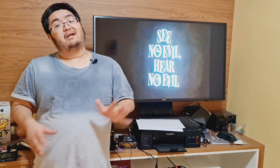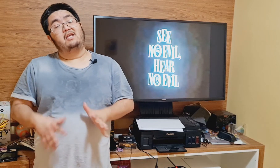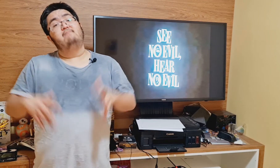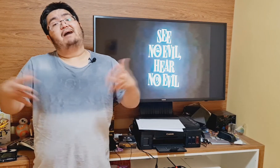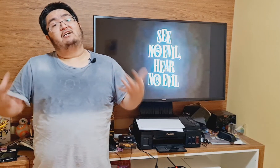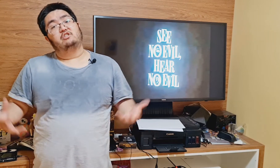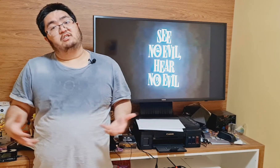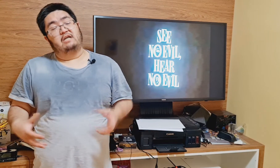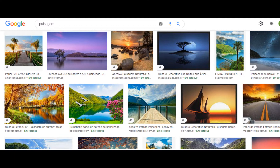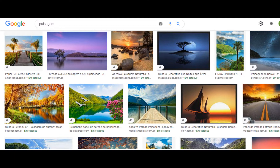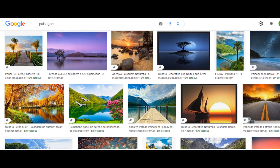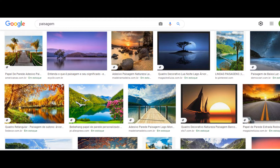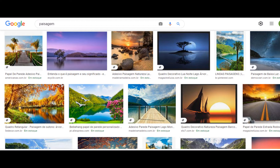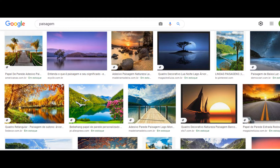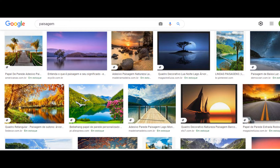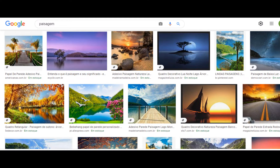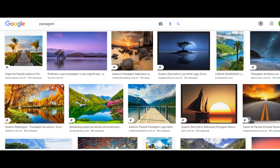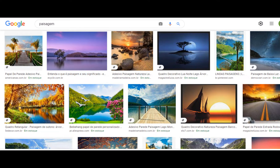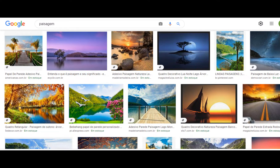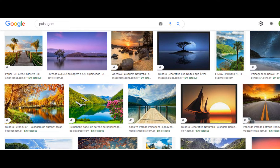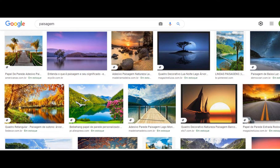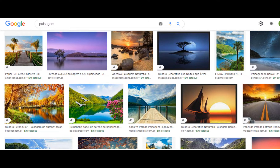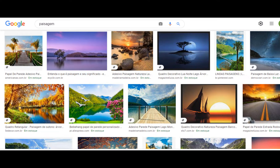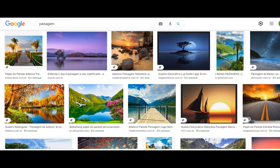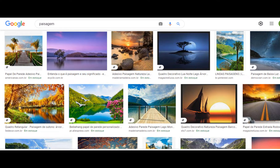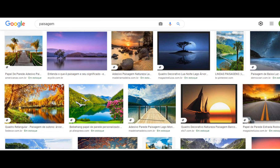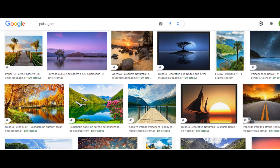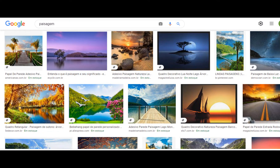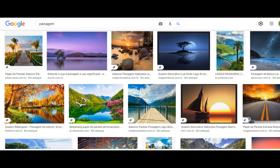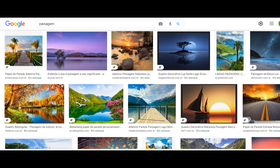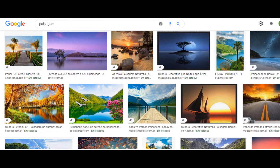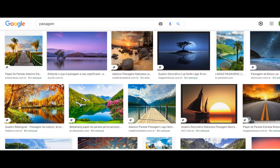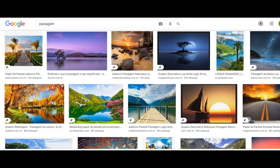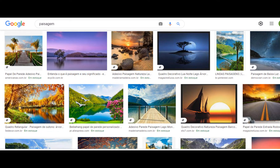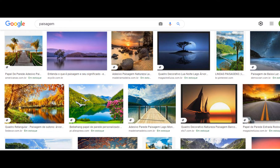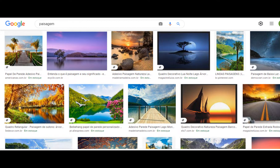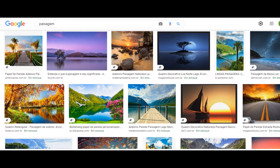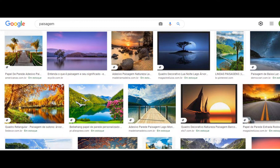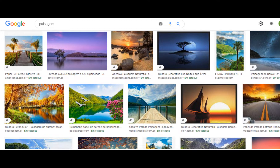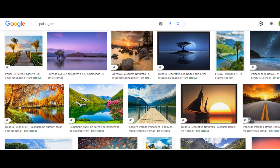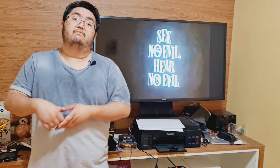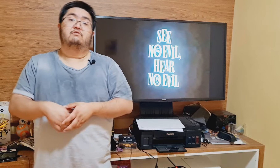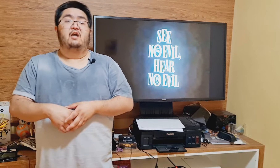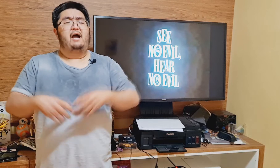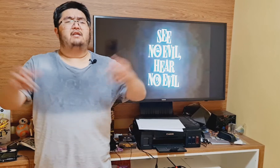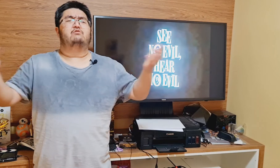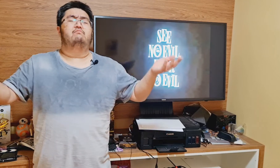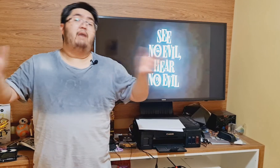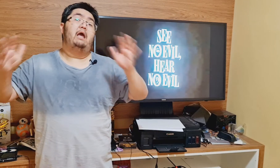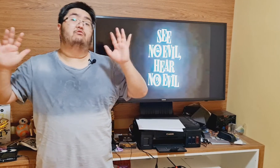imagens a palavra paisagem, aparecerão fotos e desenhos diários verdes, campos, áreas com belos